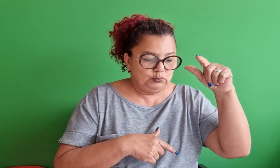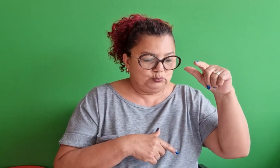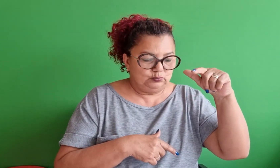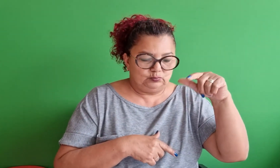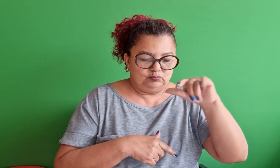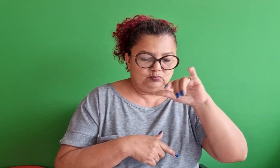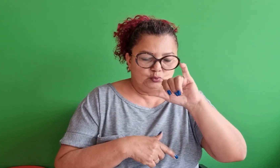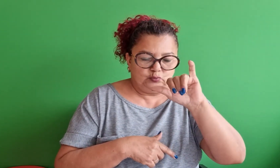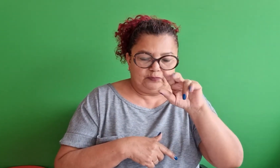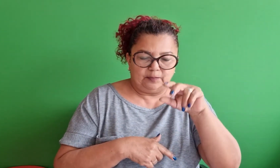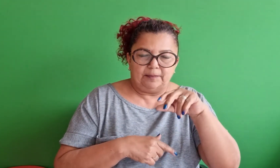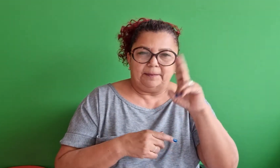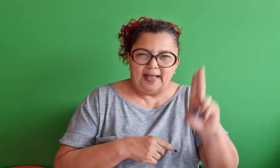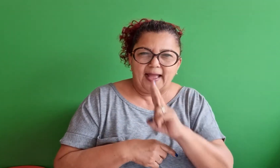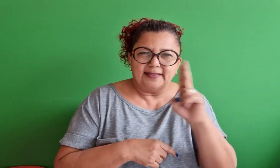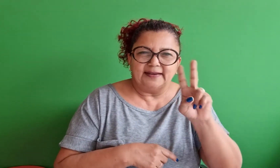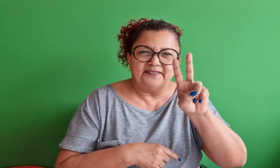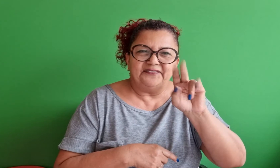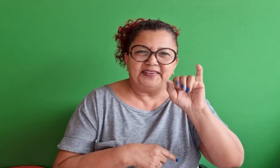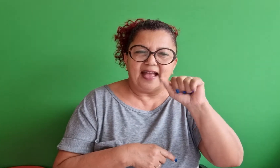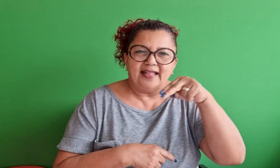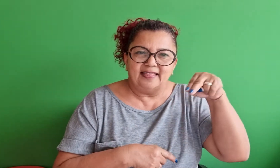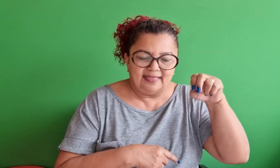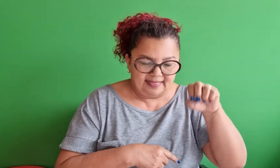outros também, por exemplo,